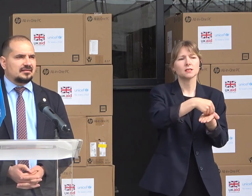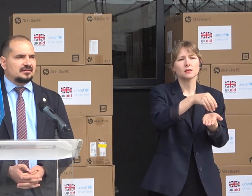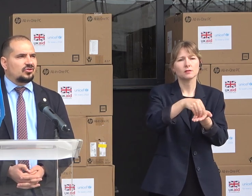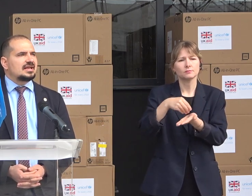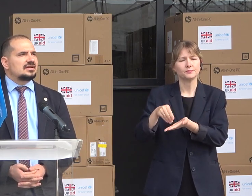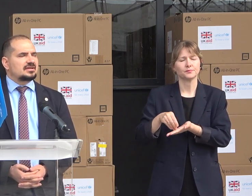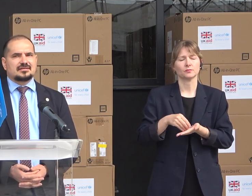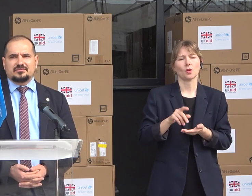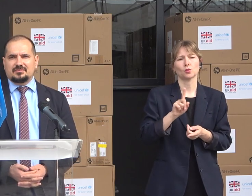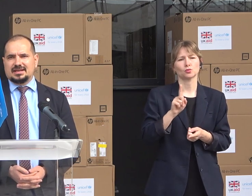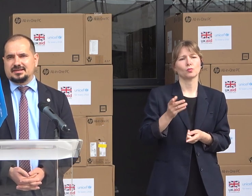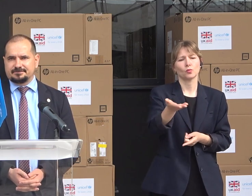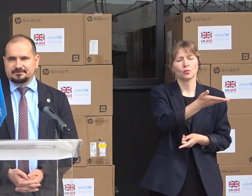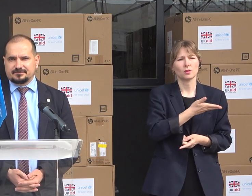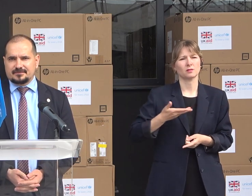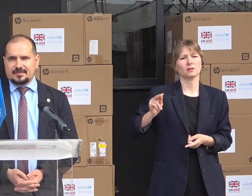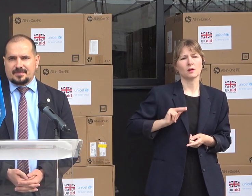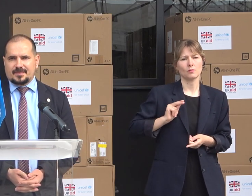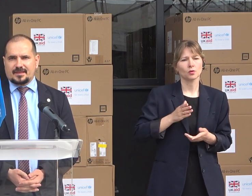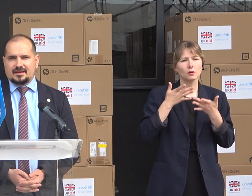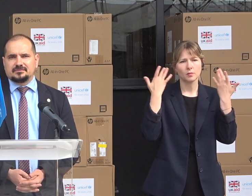în colegiile noastre din prima linii.